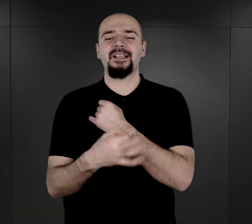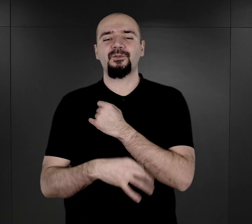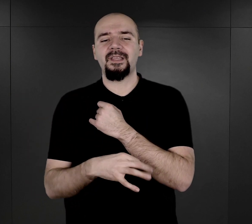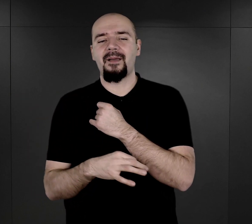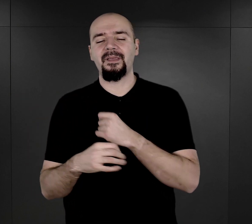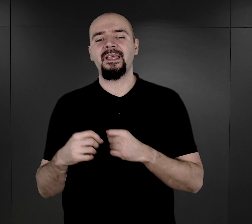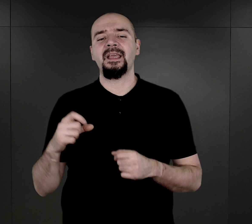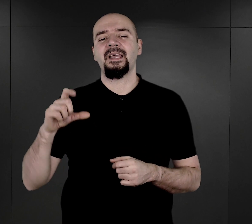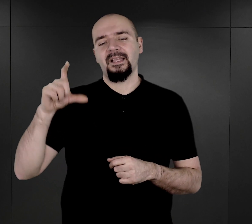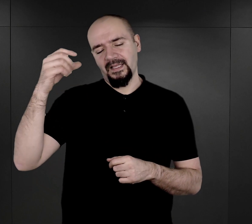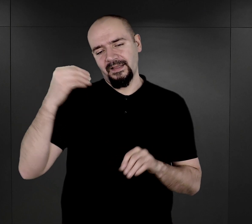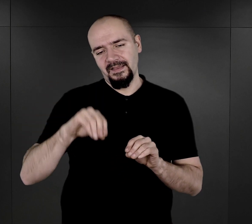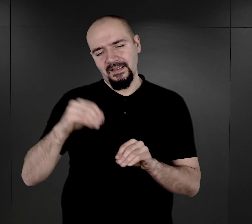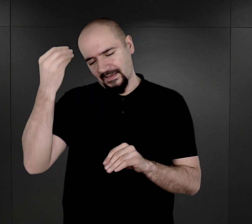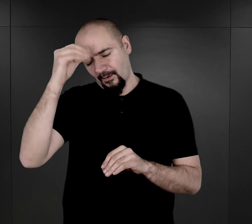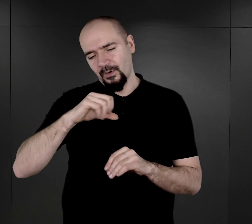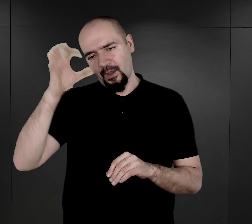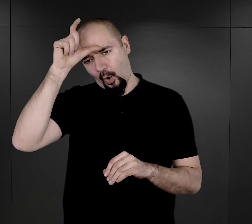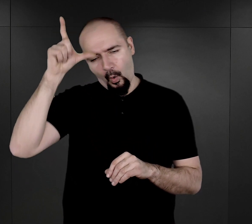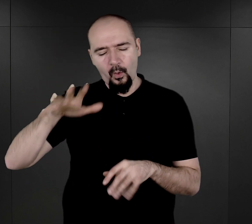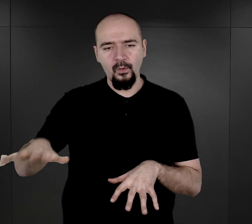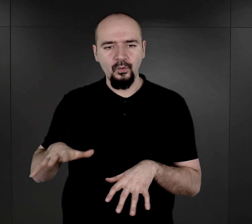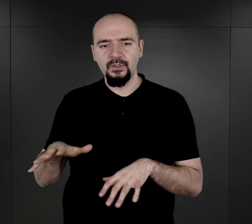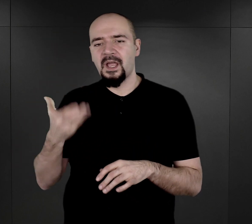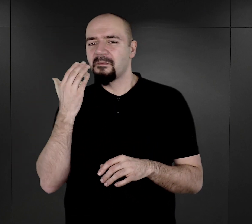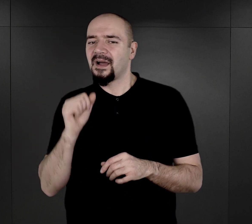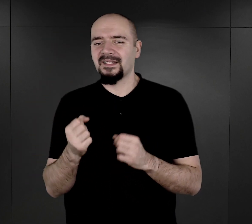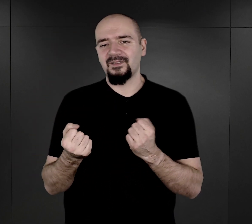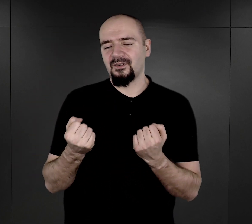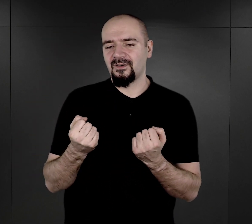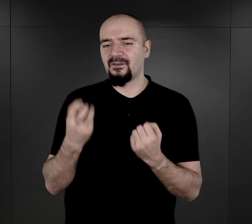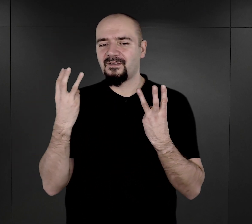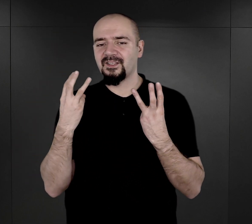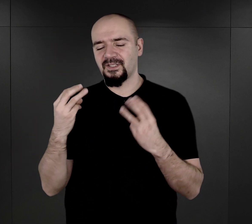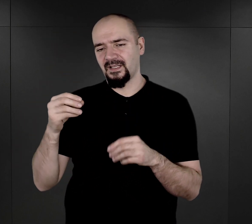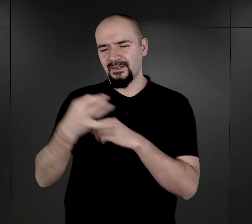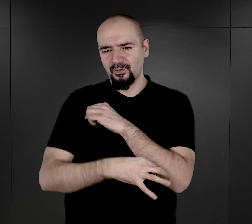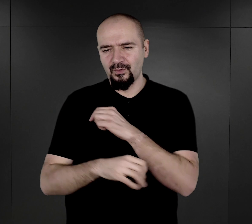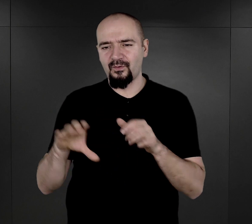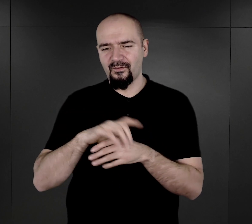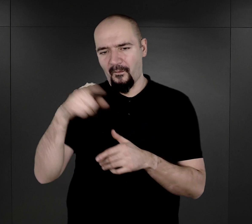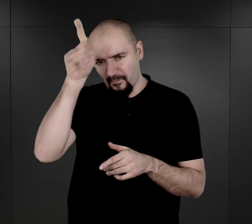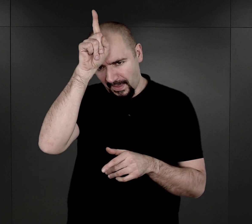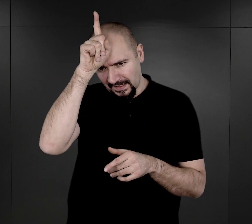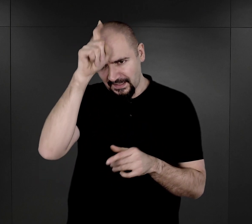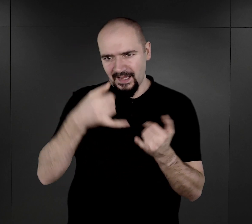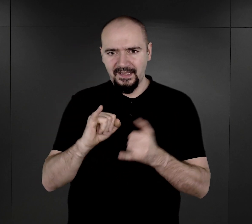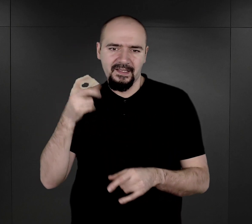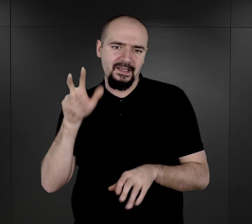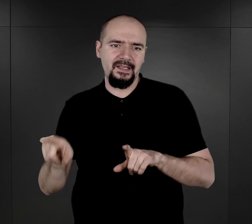Dziedziczenia, bardzo prężnej placówki naukowej znajdującej się w Berlinie i kierowanej przez profesora Otmara